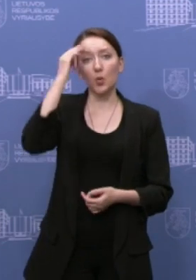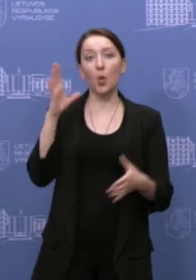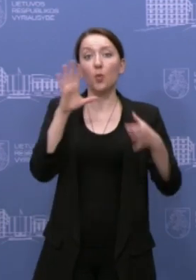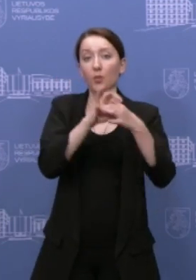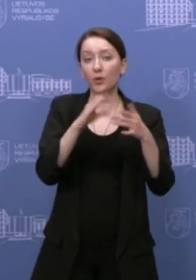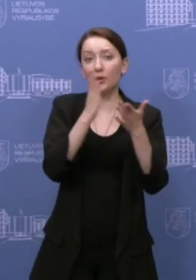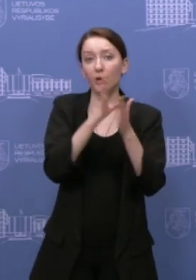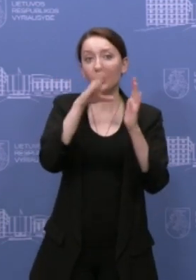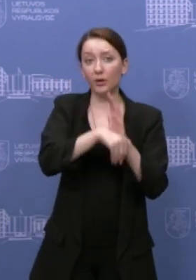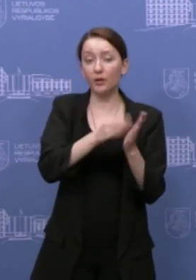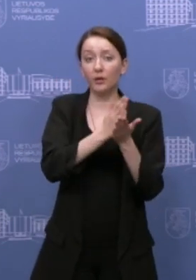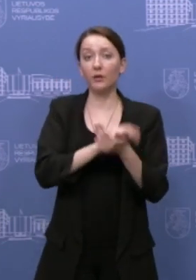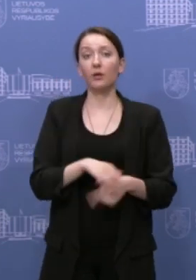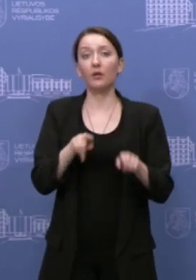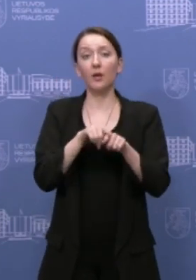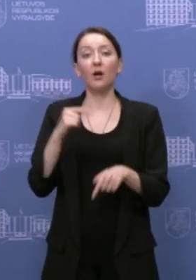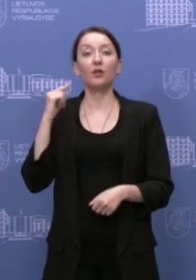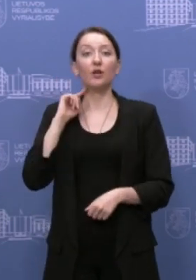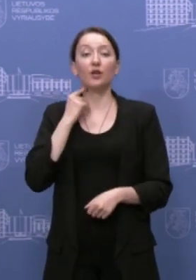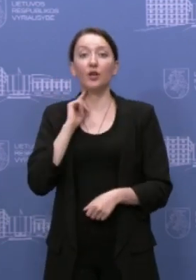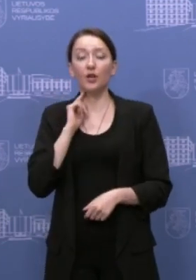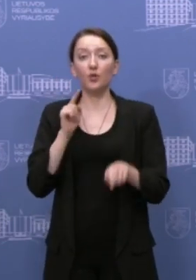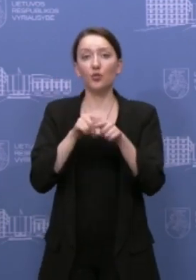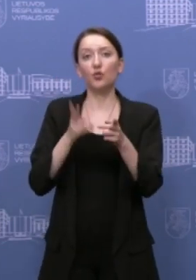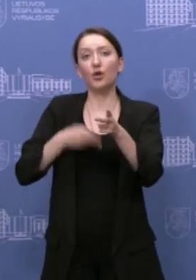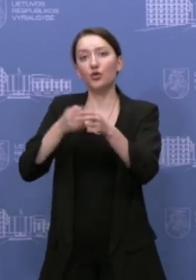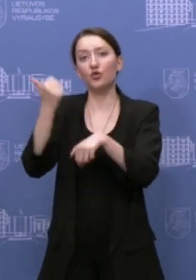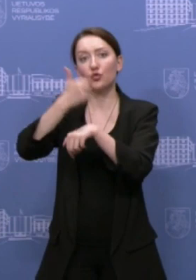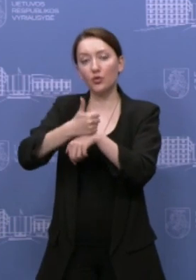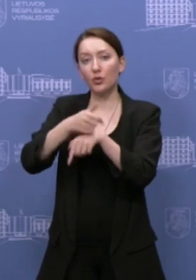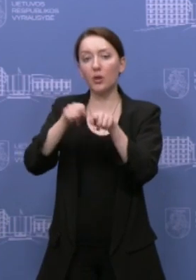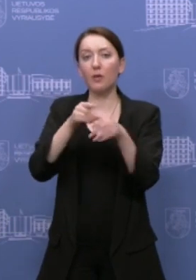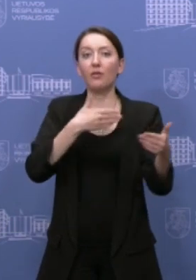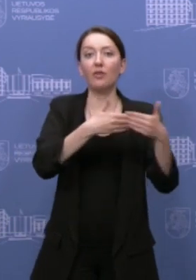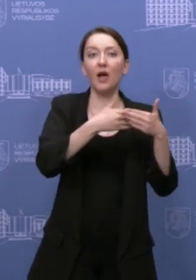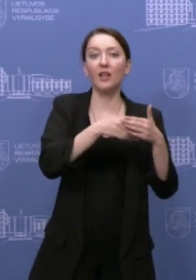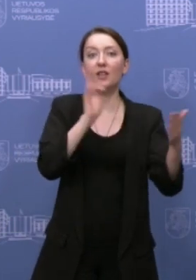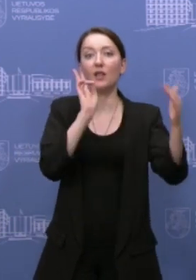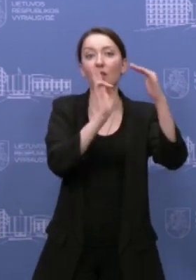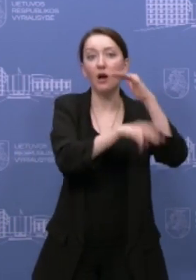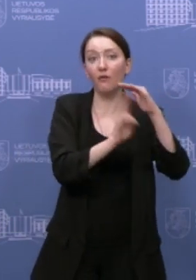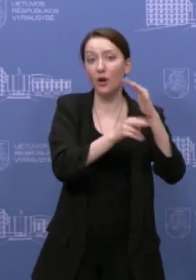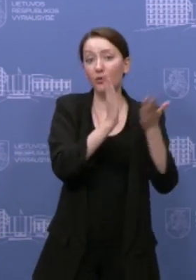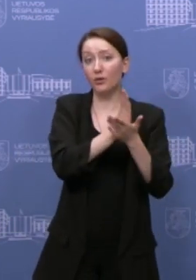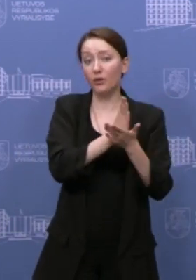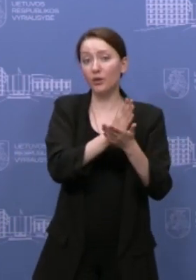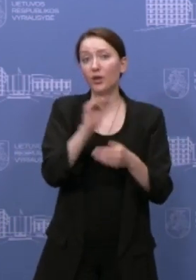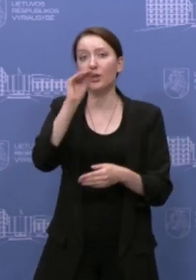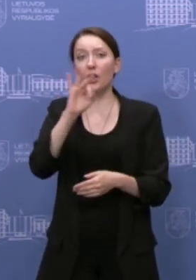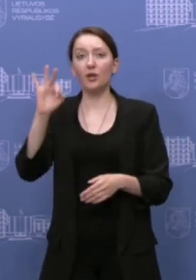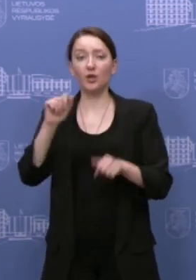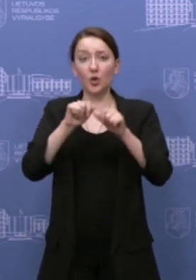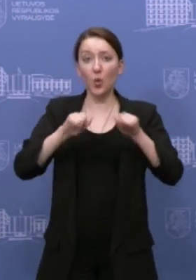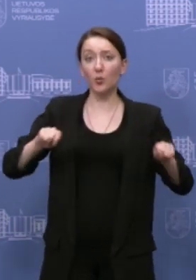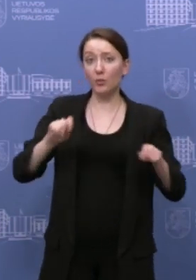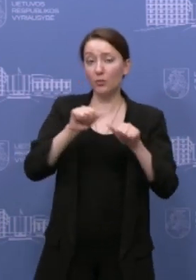jungtis. Taip pat jungtis yra Rygoje susigeli ženkelio stotimi, talinės su tramvajimi. Tai šitas projektas Europos komisijos